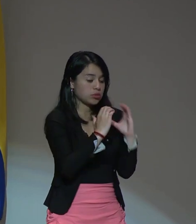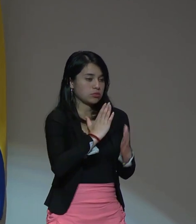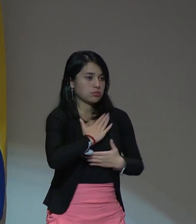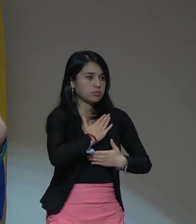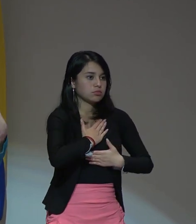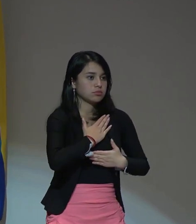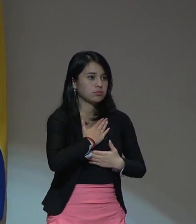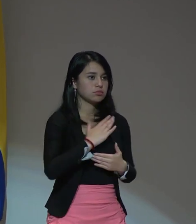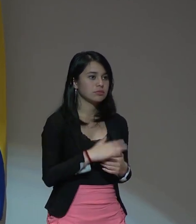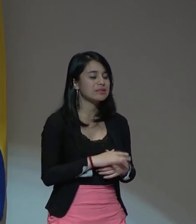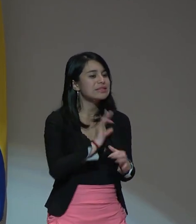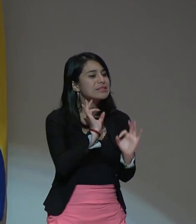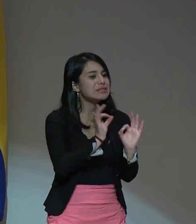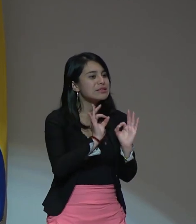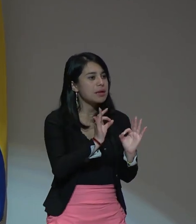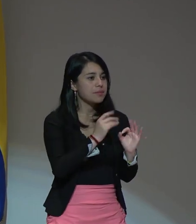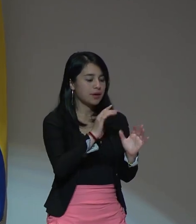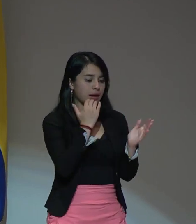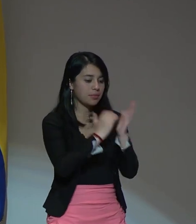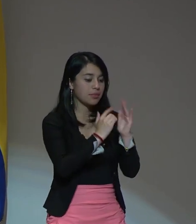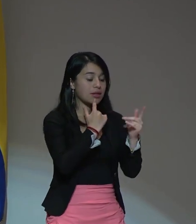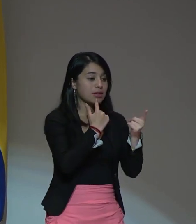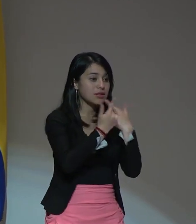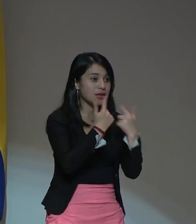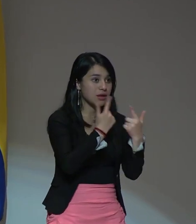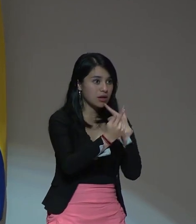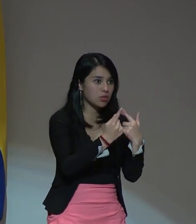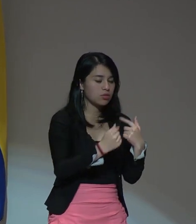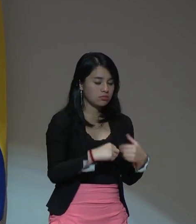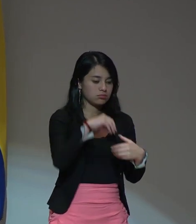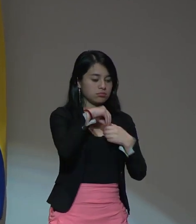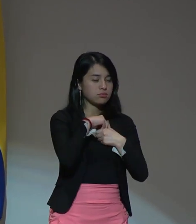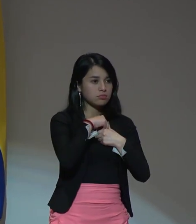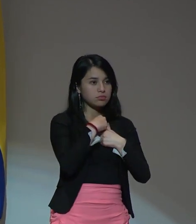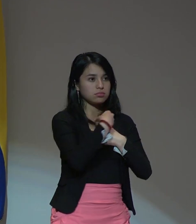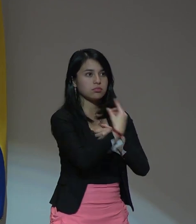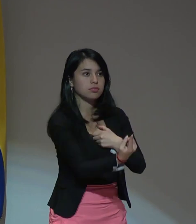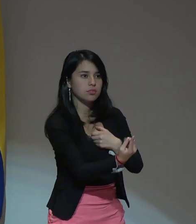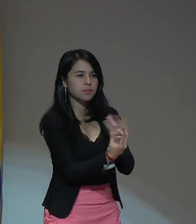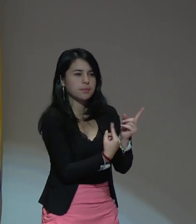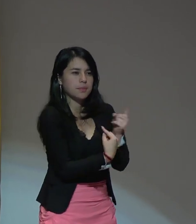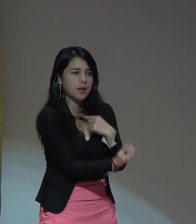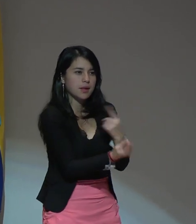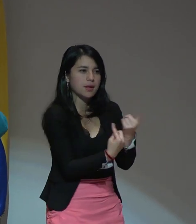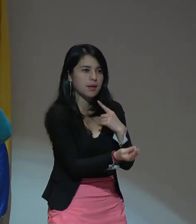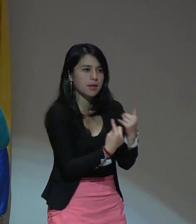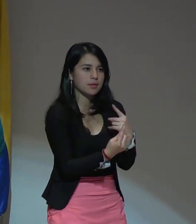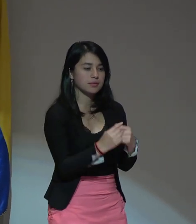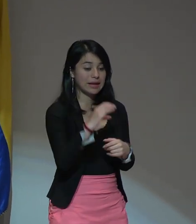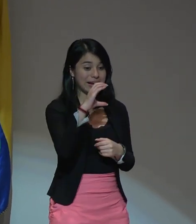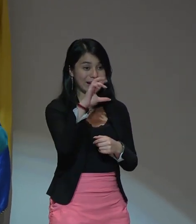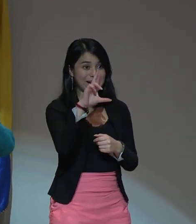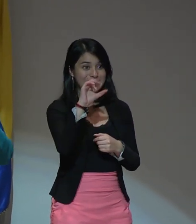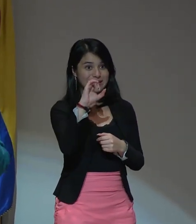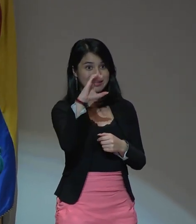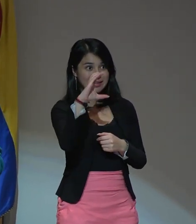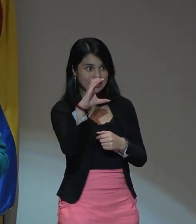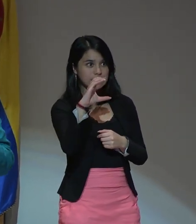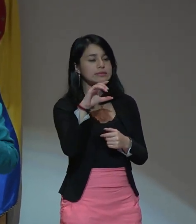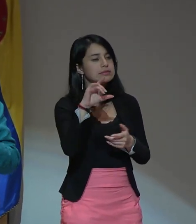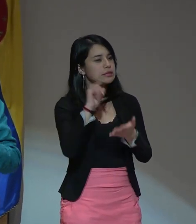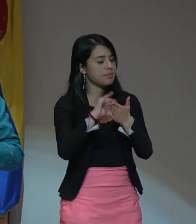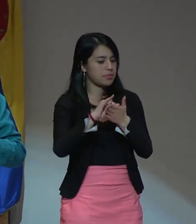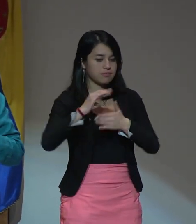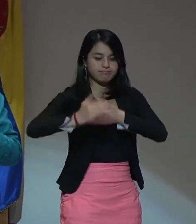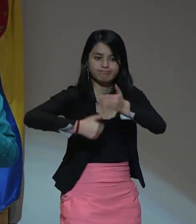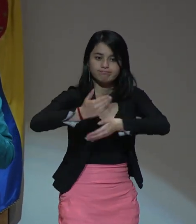siempre en diálogo con el Ministerio de Educación el CRIC ha llevado este